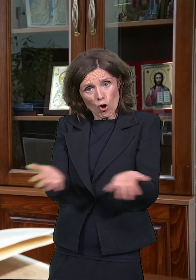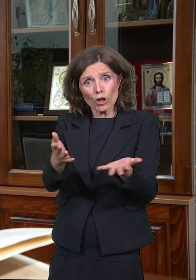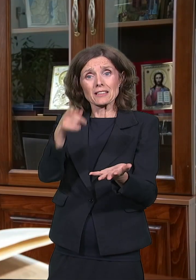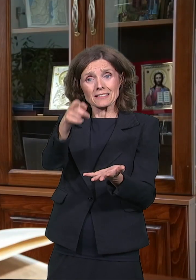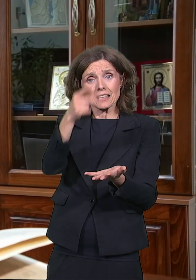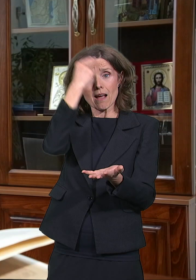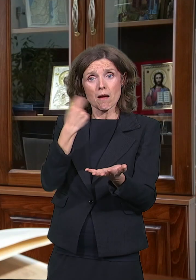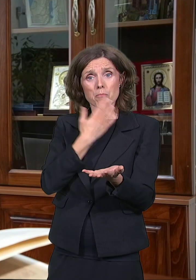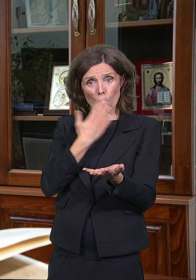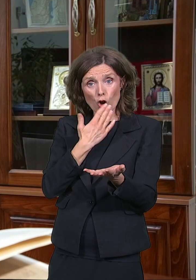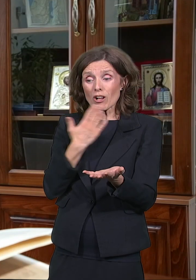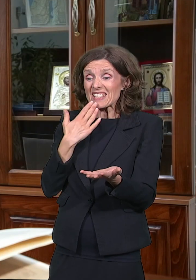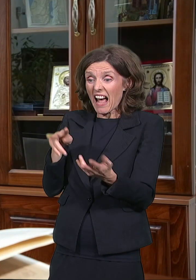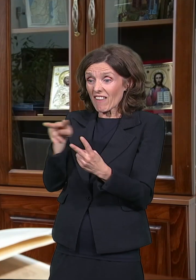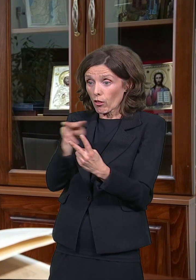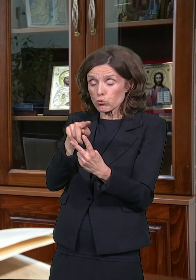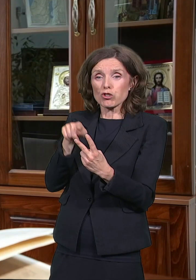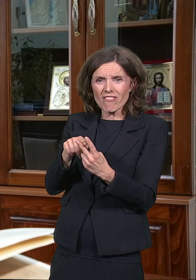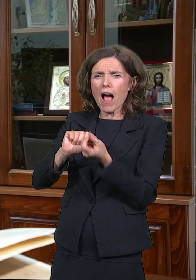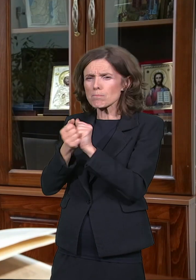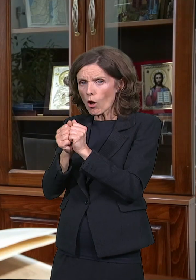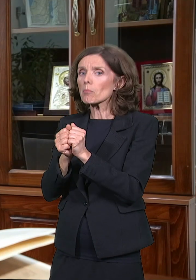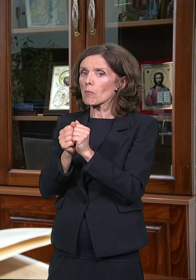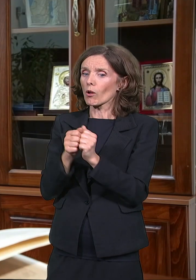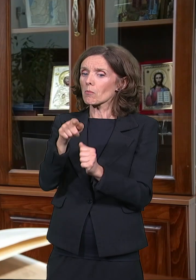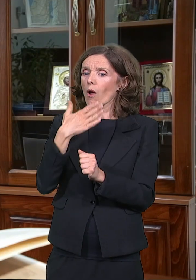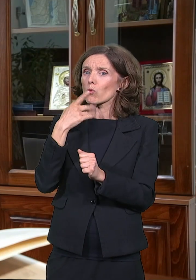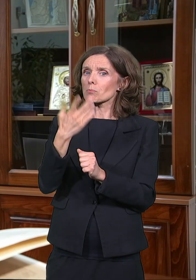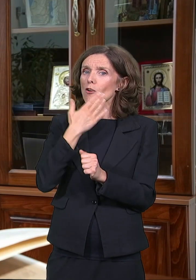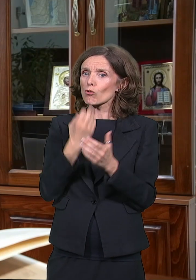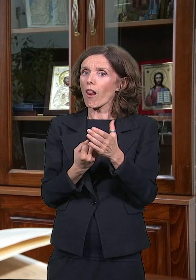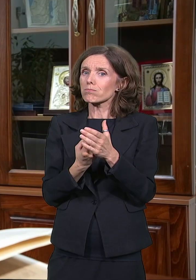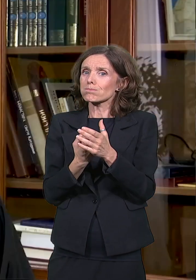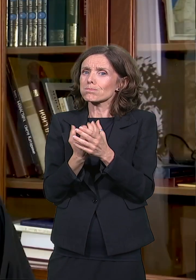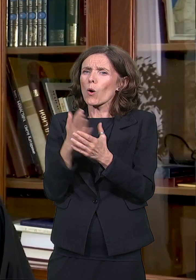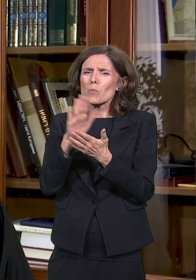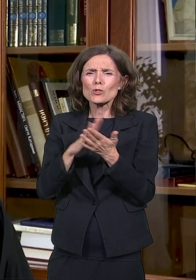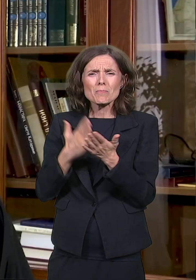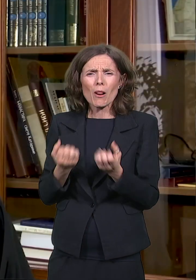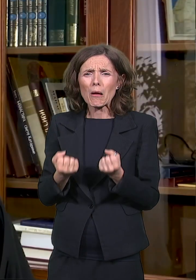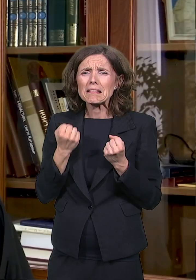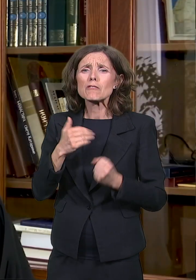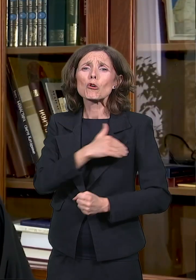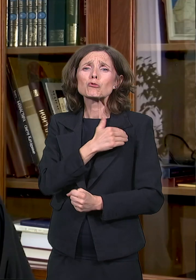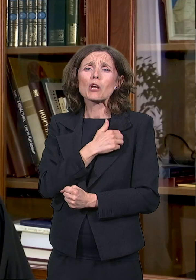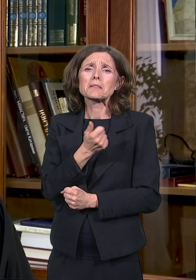u početku. Je bilo teško, bilo je nekoliko učenika, bilo je nekoliko profesora.